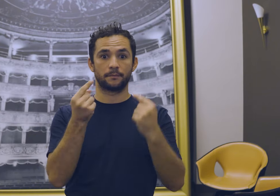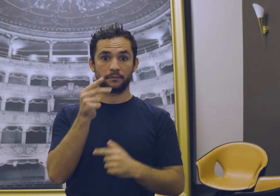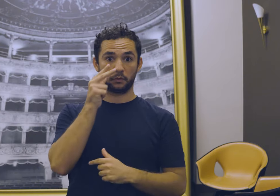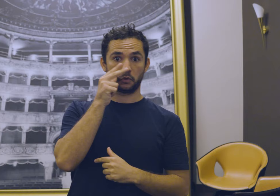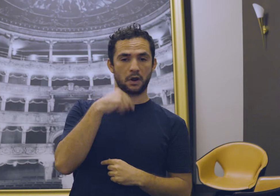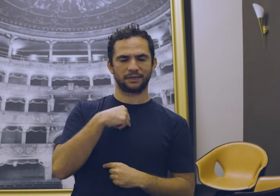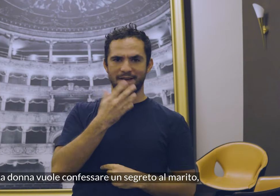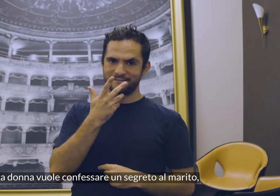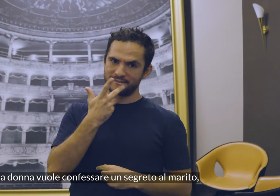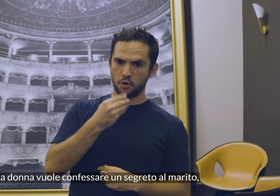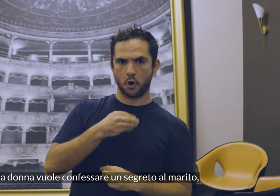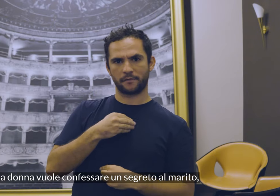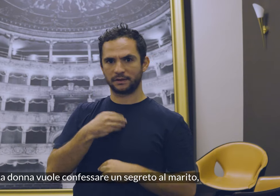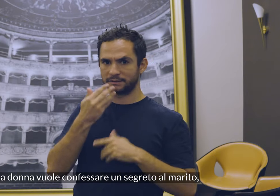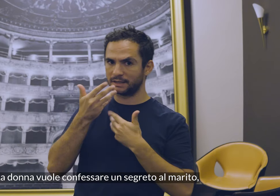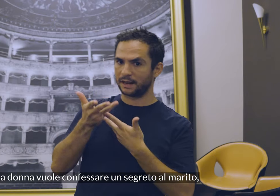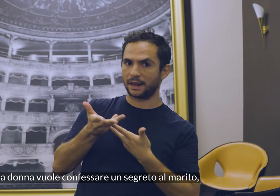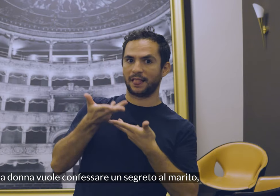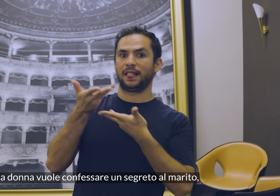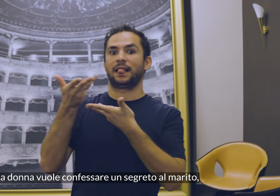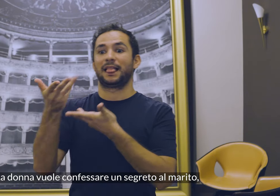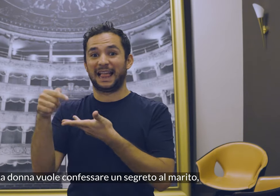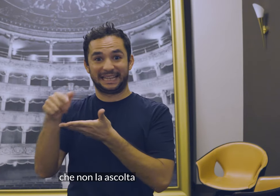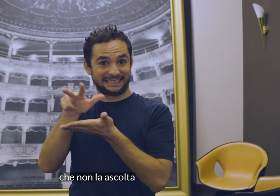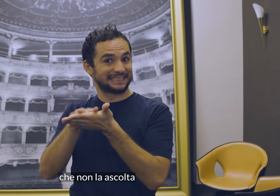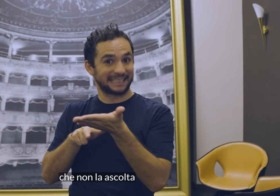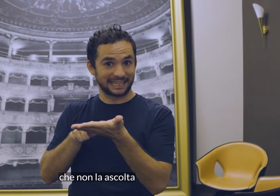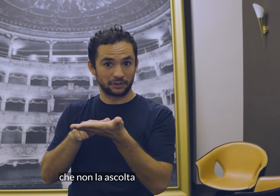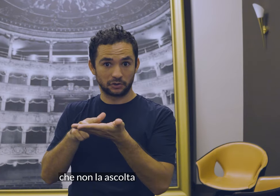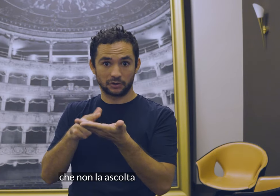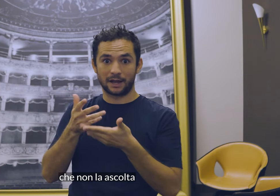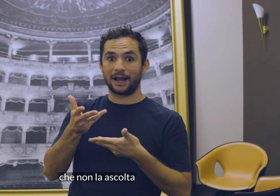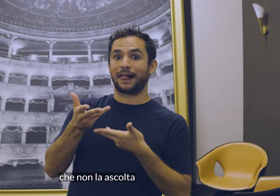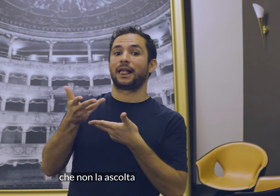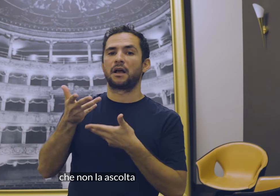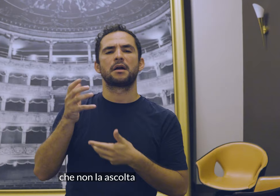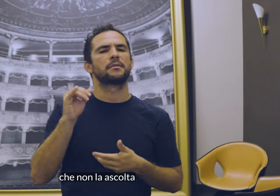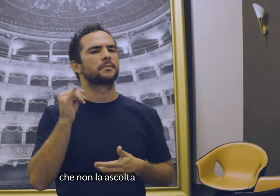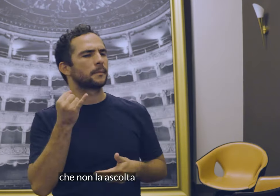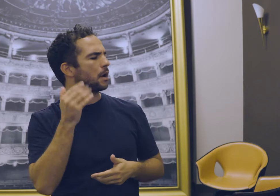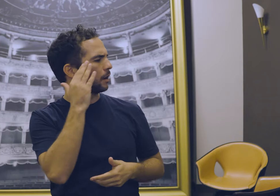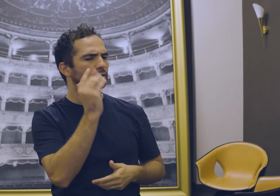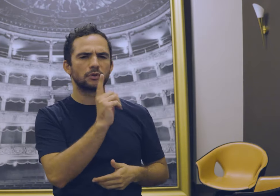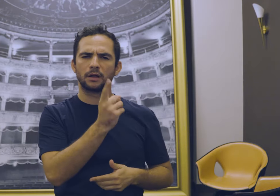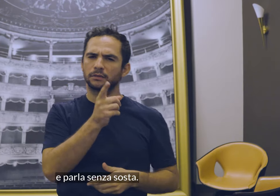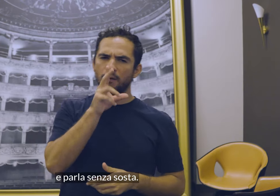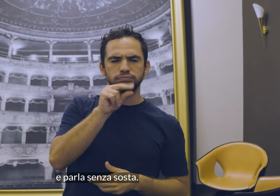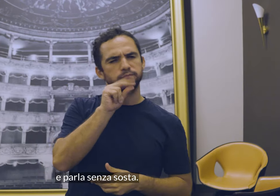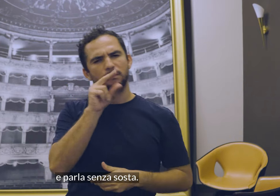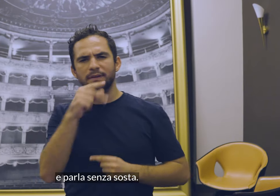La donna vuole confessare un segreto al marito, che non la ascolta, e parla